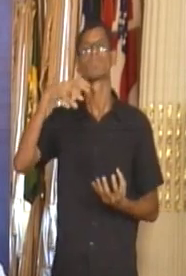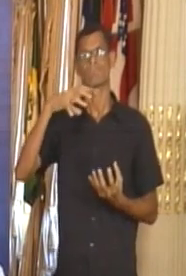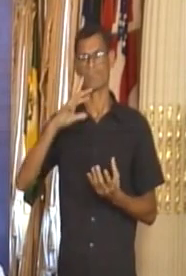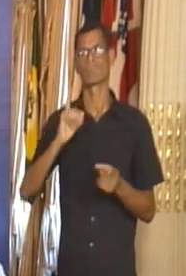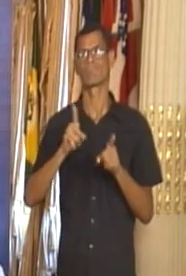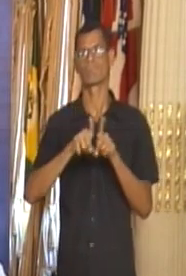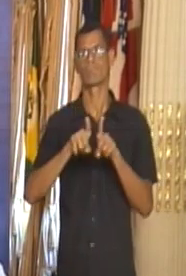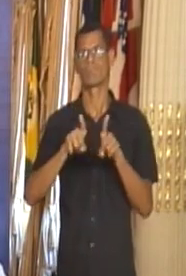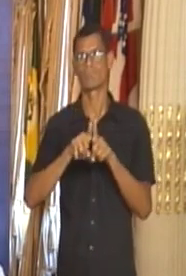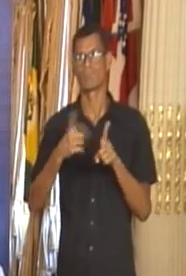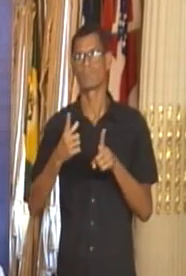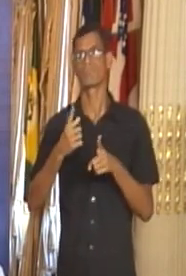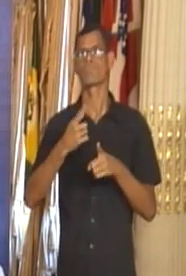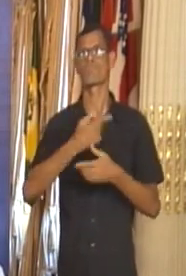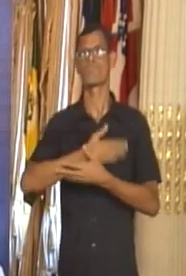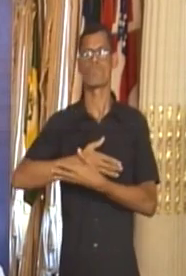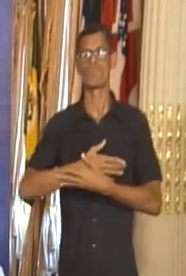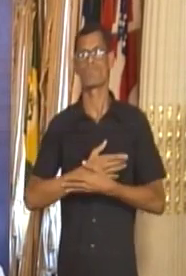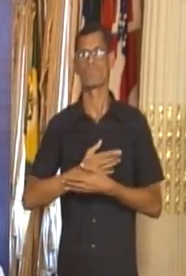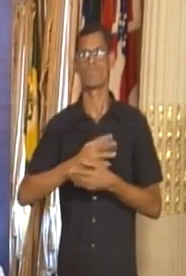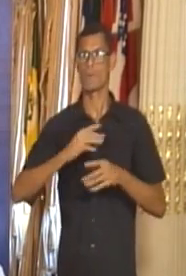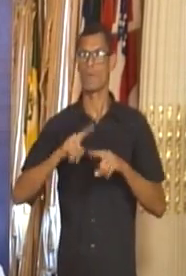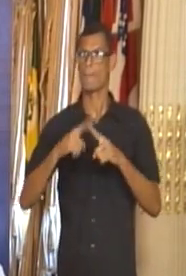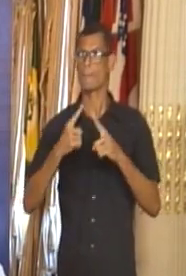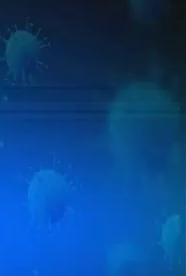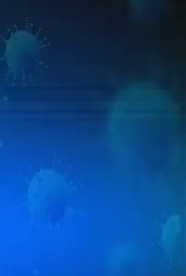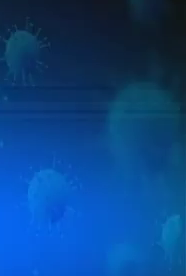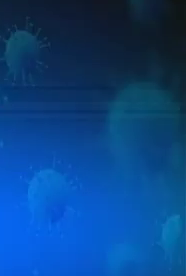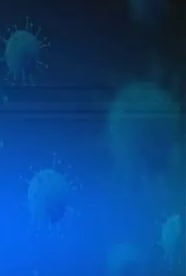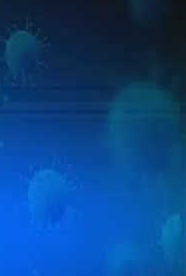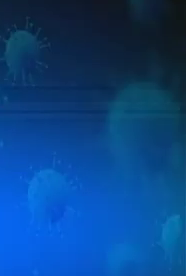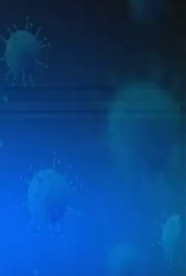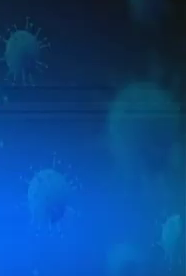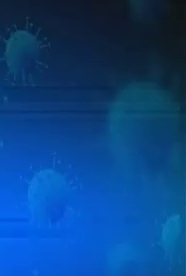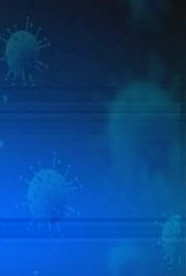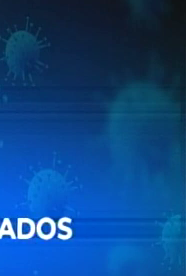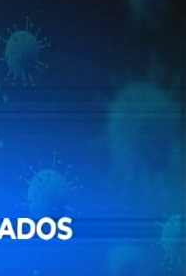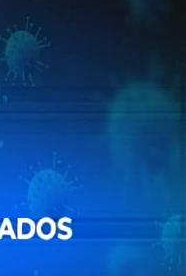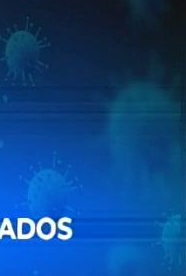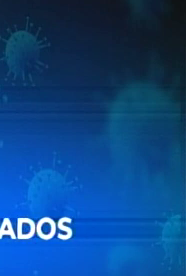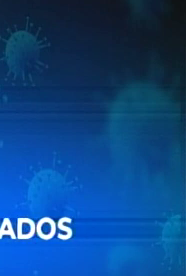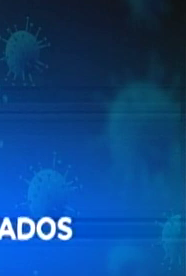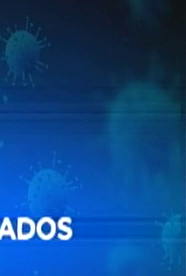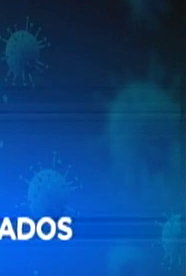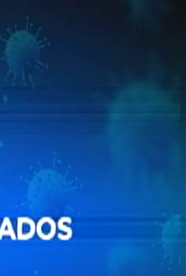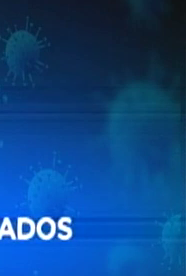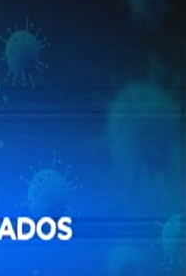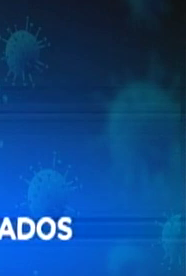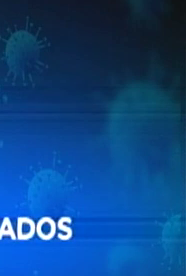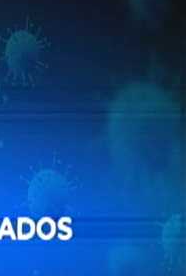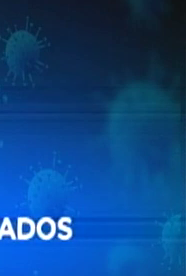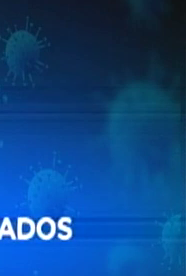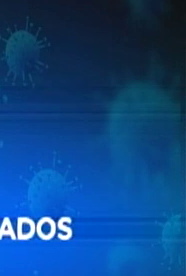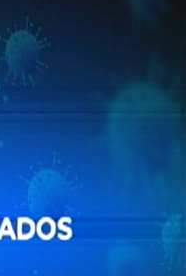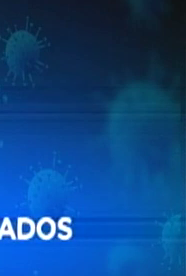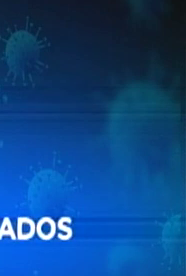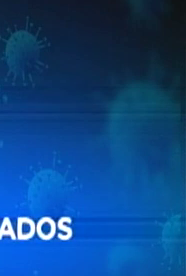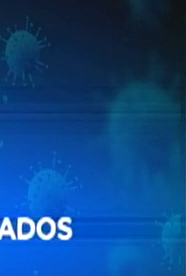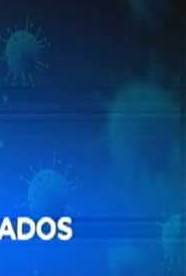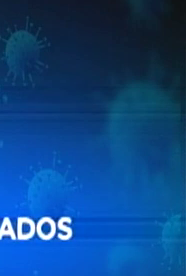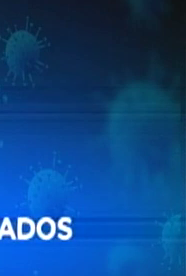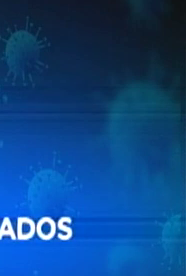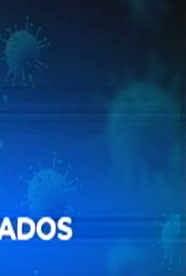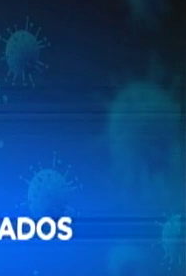Durante a coletiva de imprensa do governo, os novos números Nas últimas 24 horas, o estado registrou mais 194